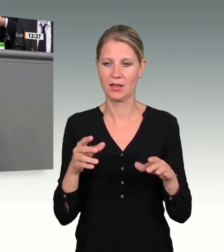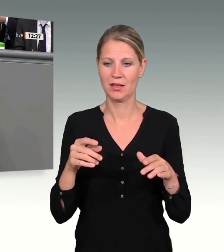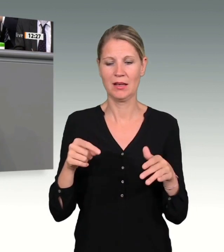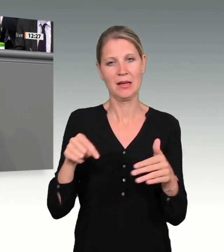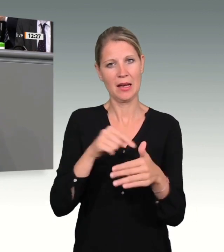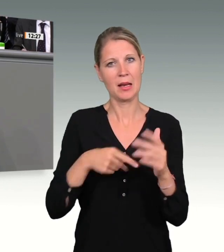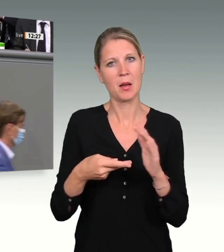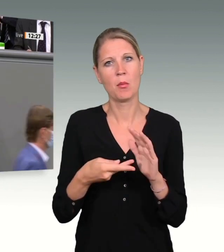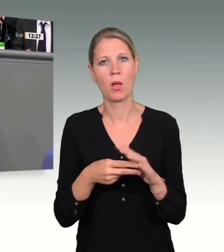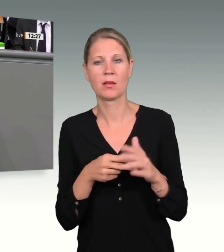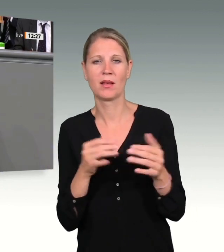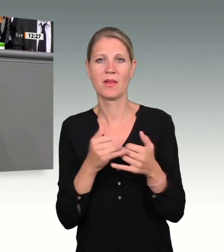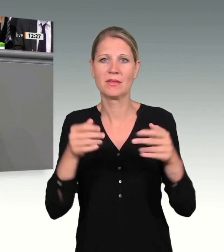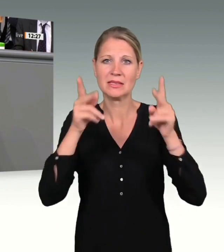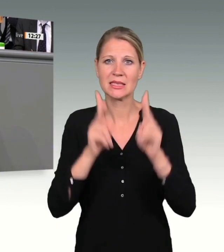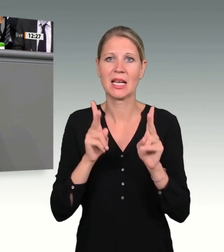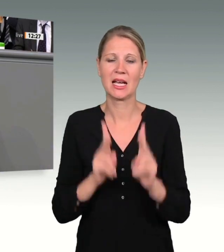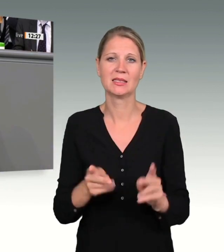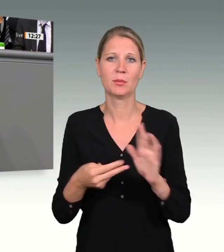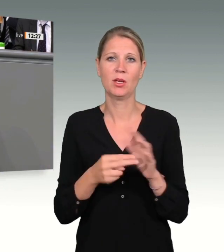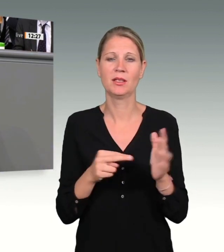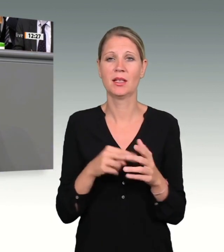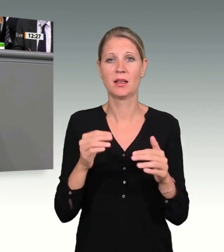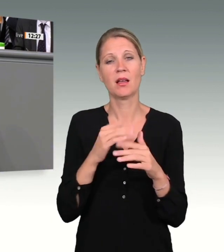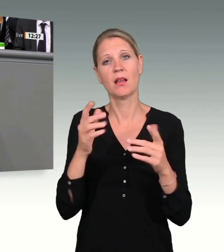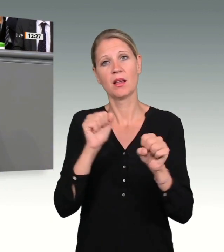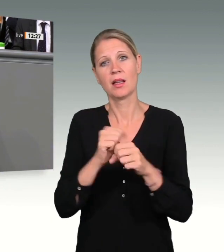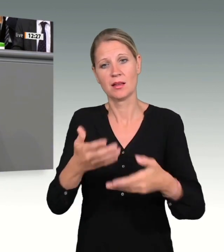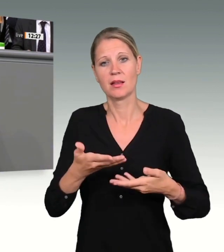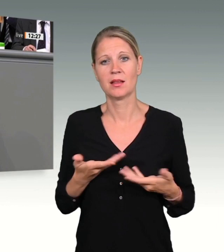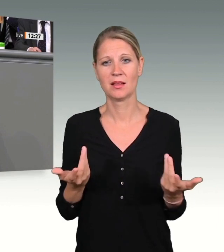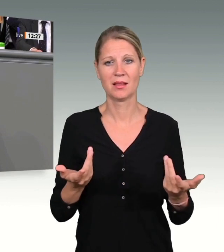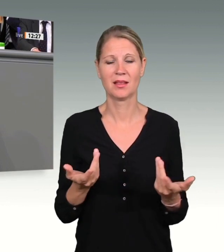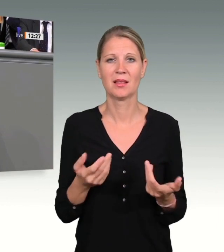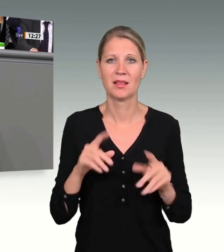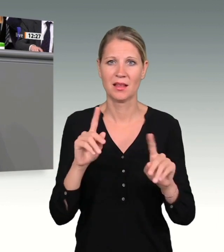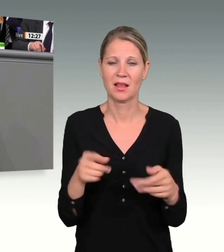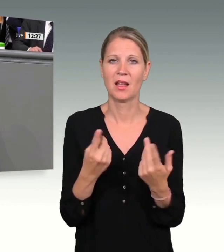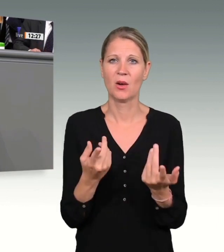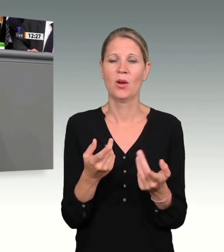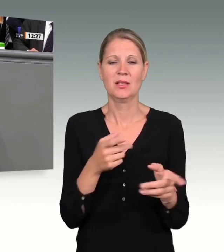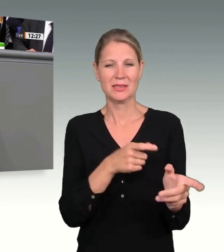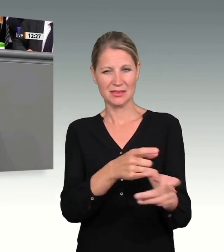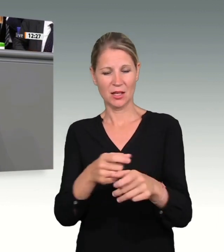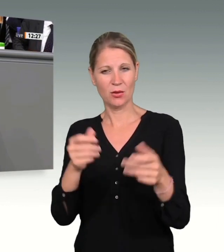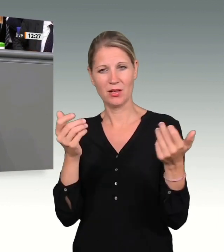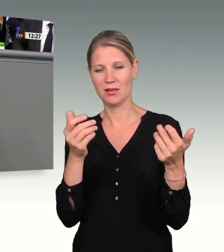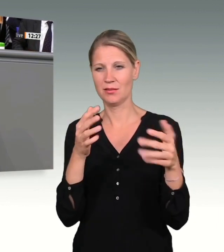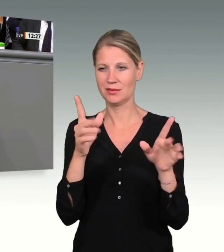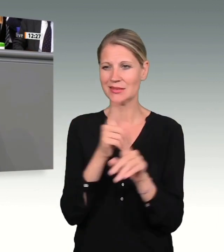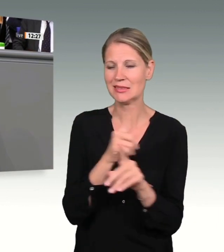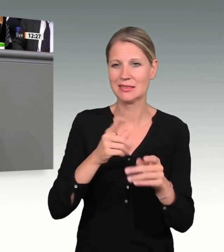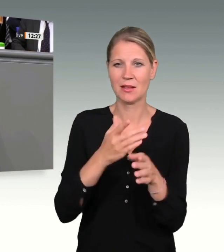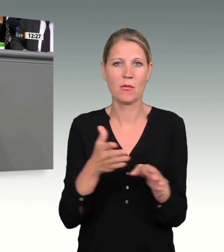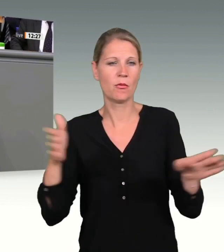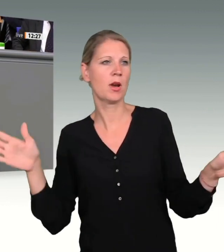ergänzen einander zu einer Effektivität, die den Terror selten den Freiraum lässt, um Unheil anzurichten. Unser letzter Zeuge, der selbst aus der islamistischen